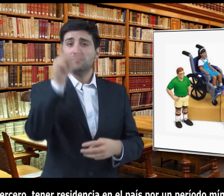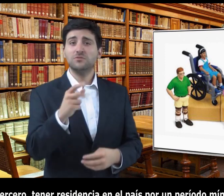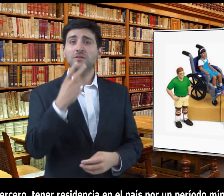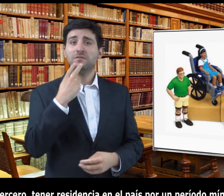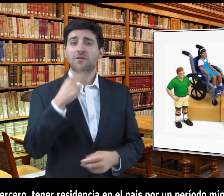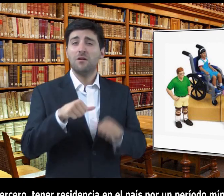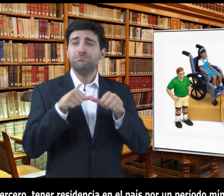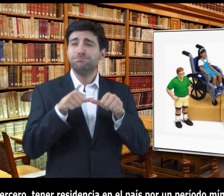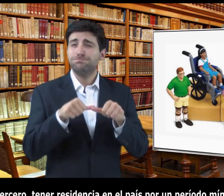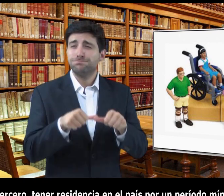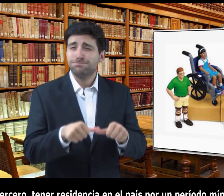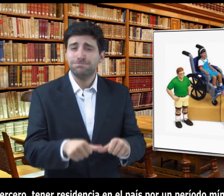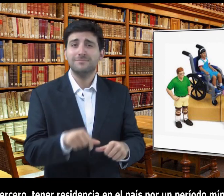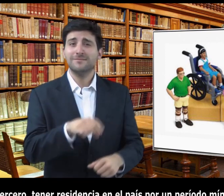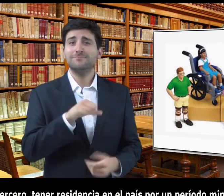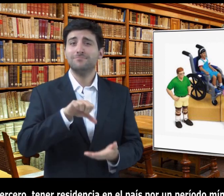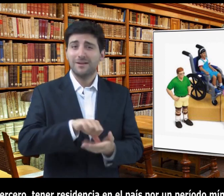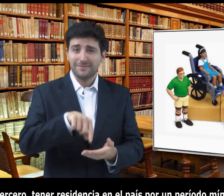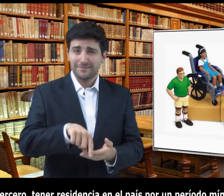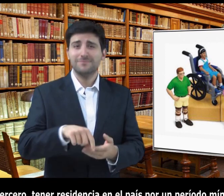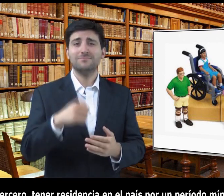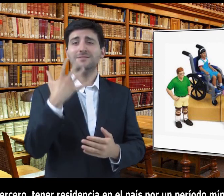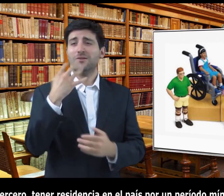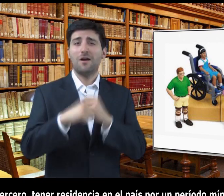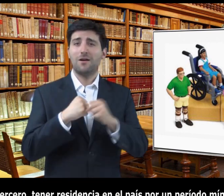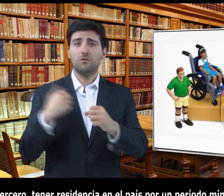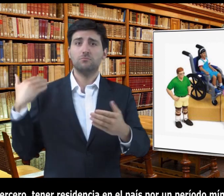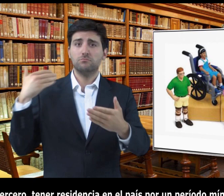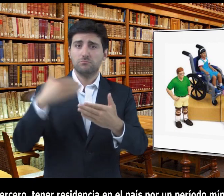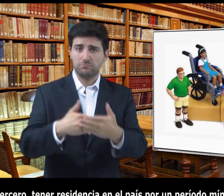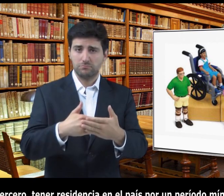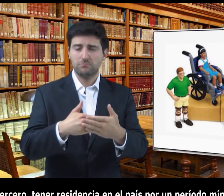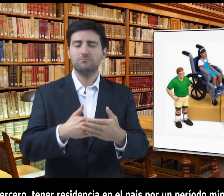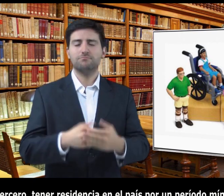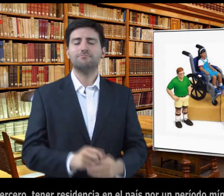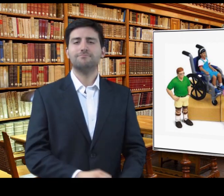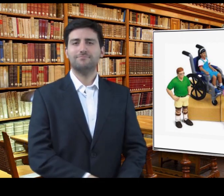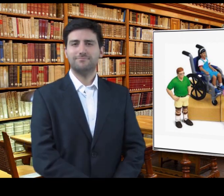tener residencia en el país por un periodo mínimo de 5 años en los últimos 6 años anteriores a la solicitud.